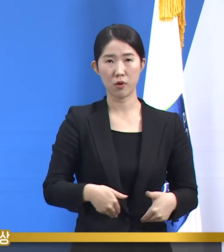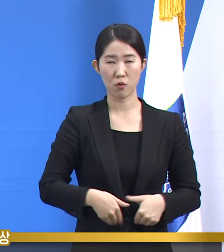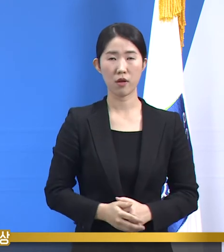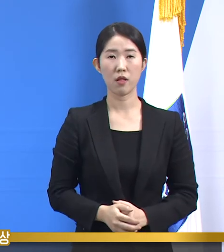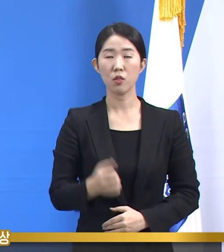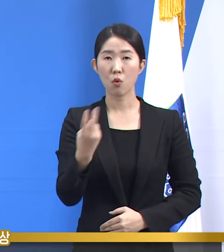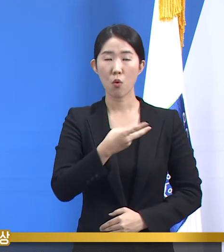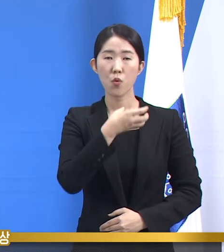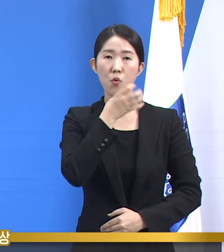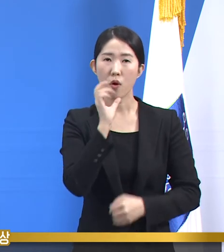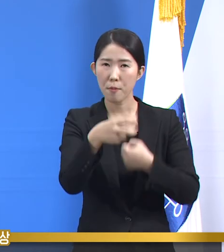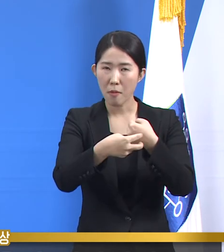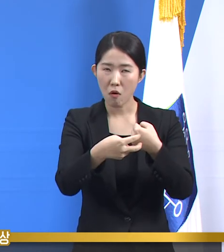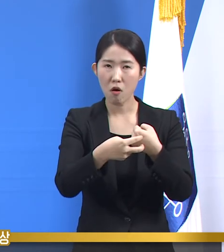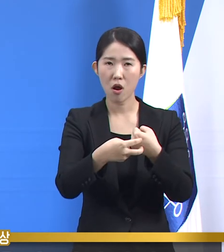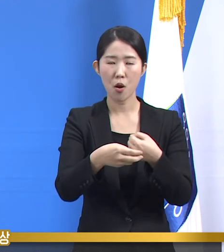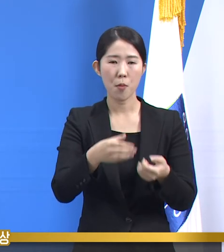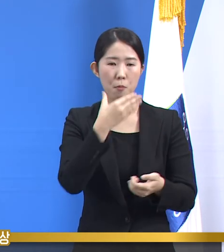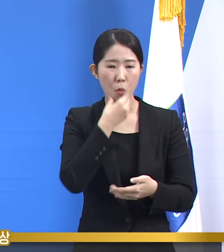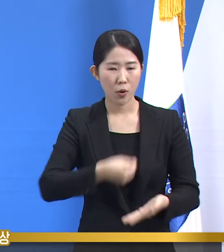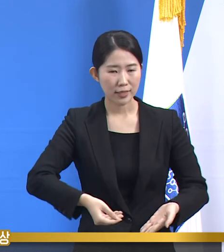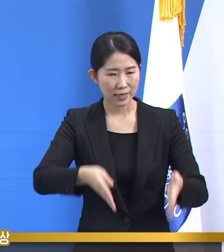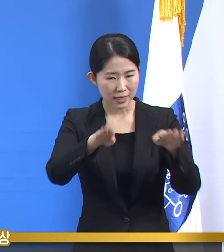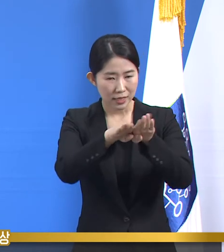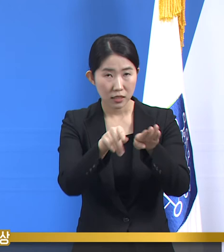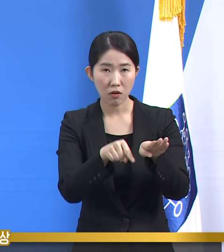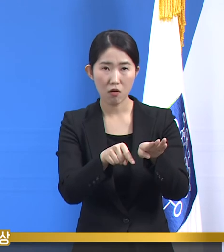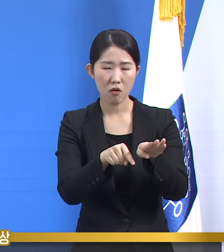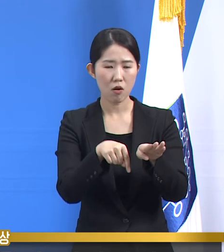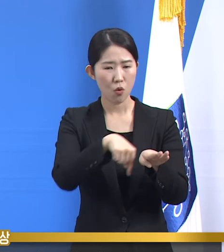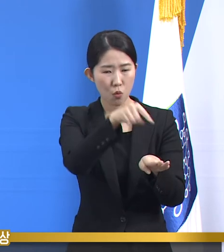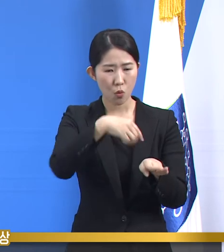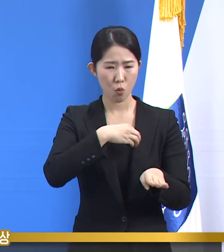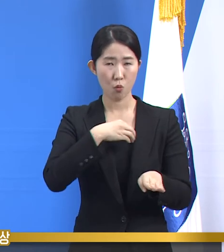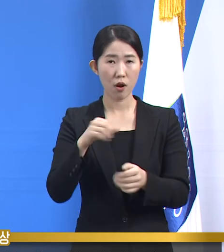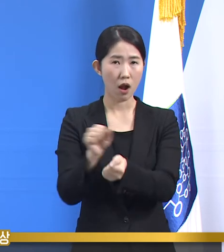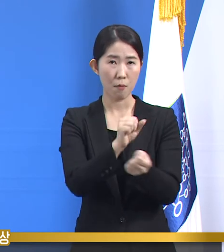같은 고위험 공간을 좀 더 안전하게 보호해 내는 일입니다.